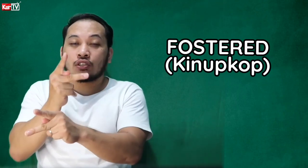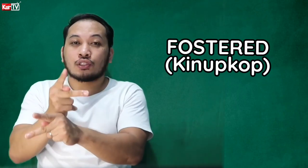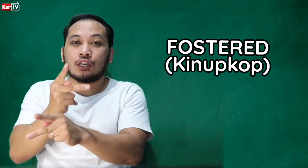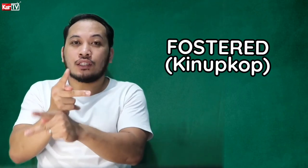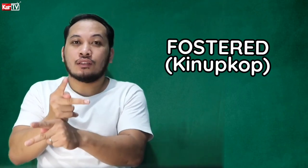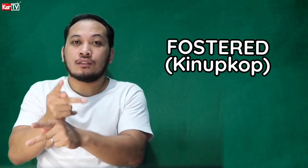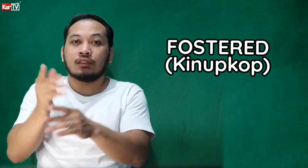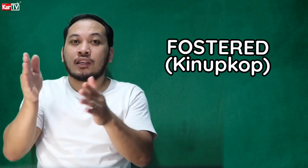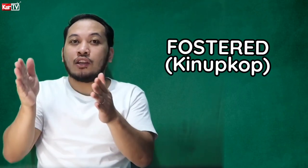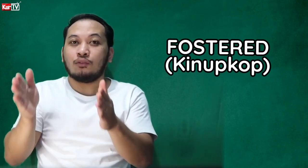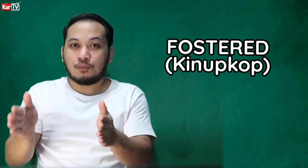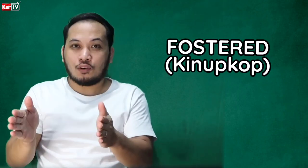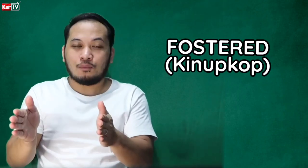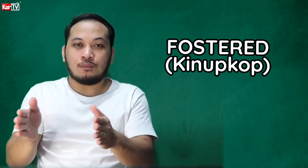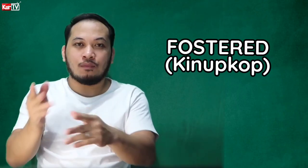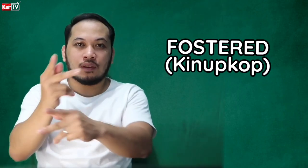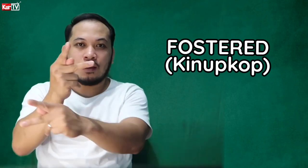Fostered. Kinukkop. Ayan.